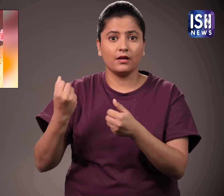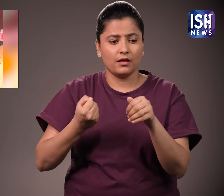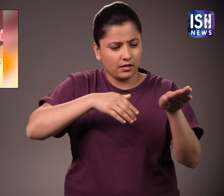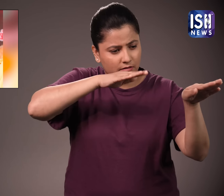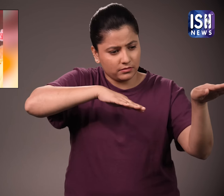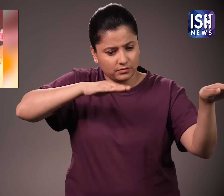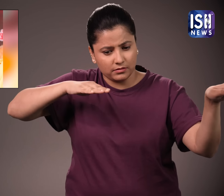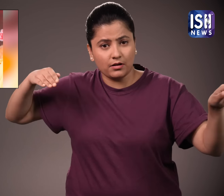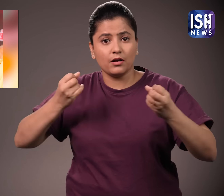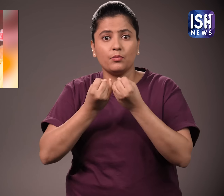वहानों में ले जाकर